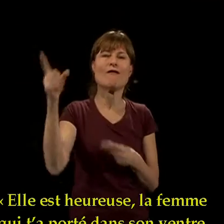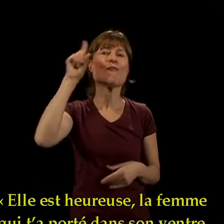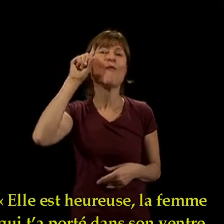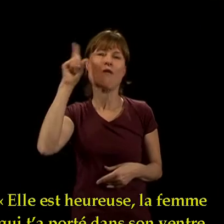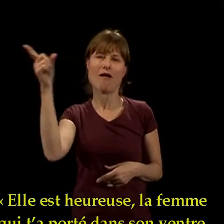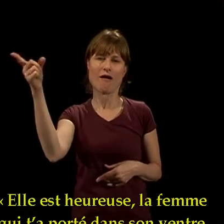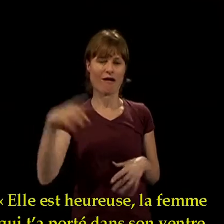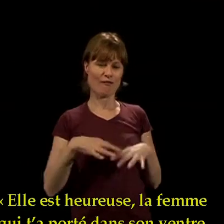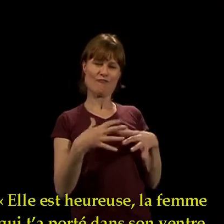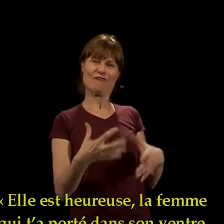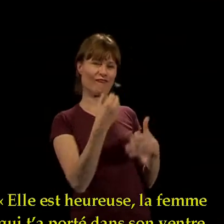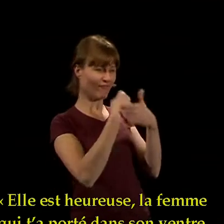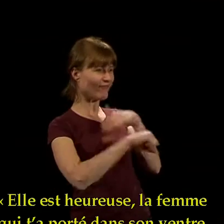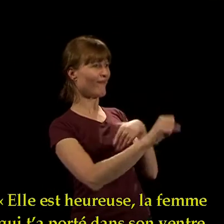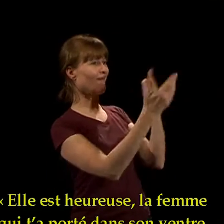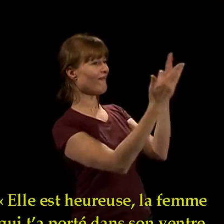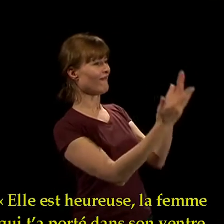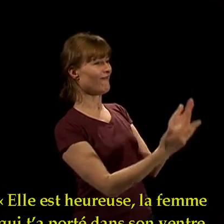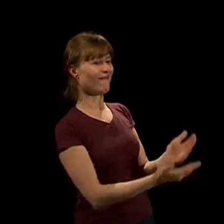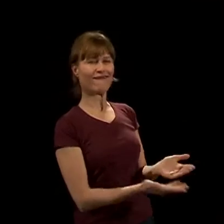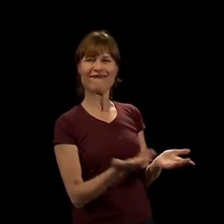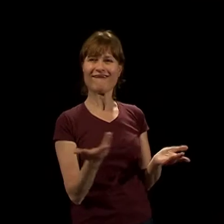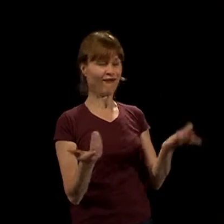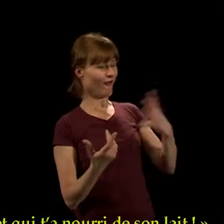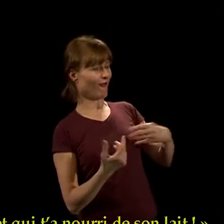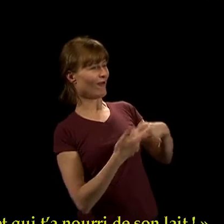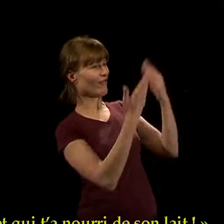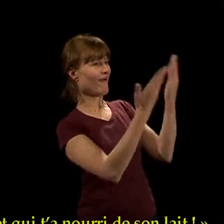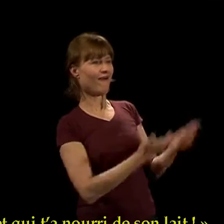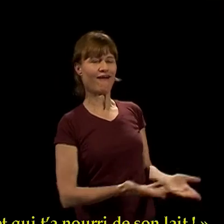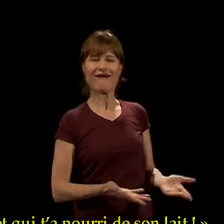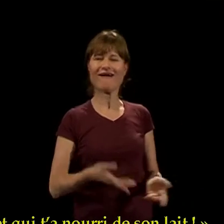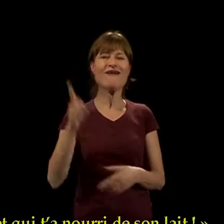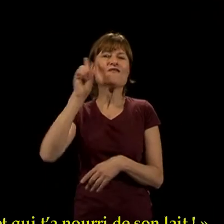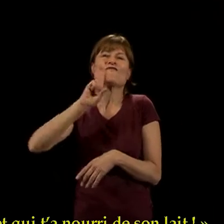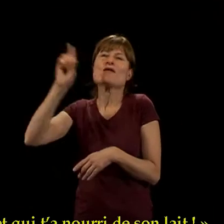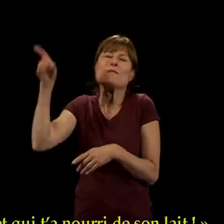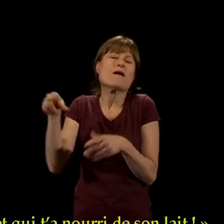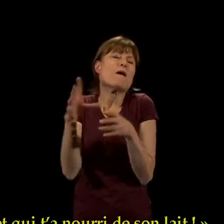heureuse, la femme qui t'a porté dans son ventre et qui t'a nourri de son lait.